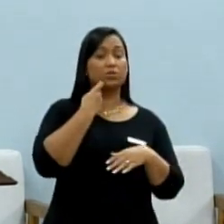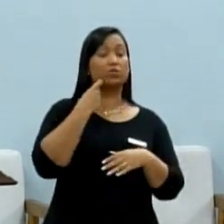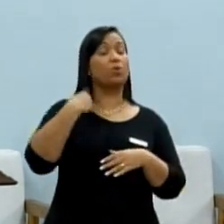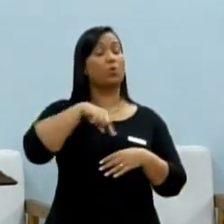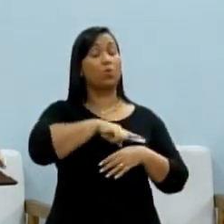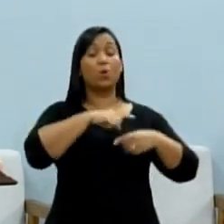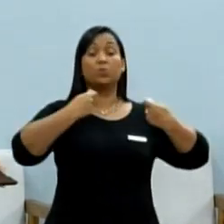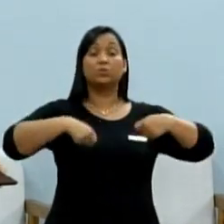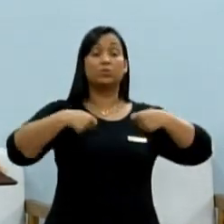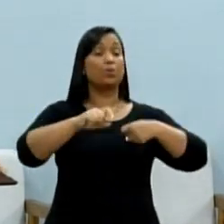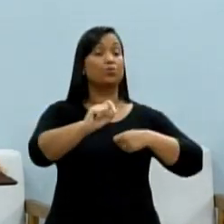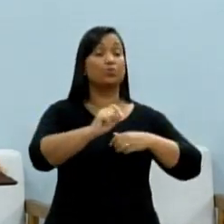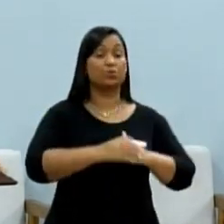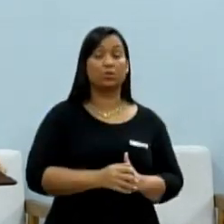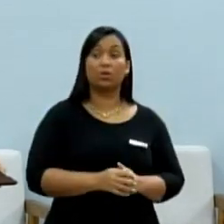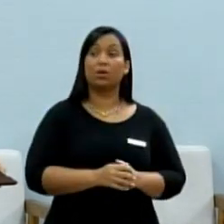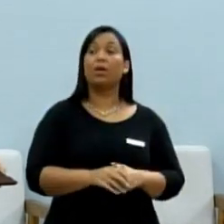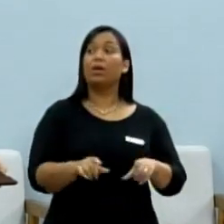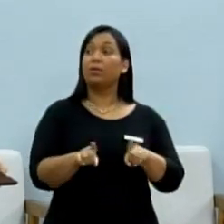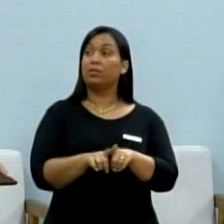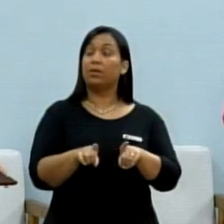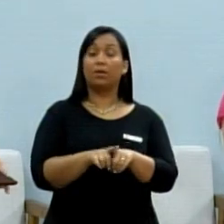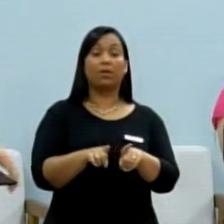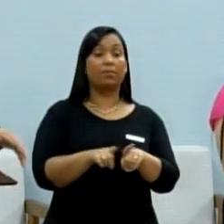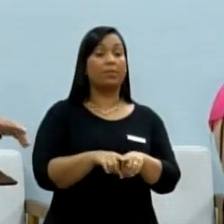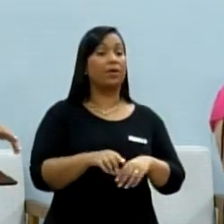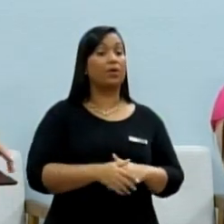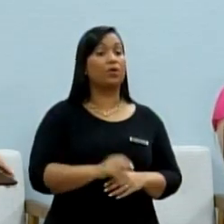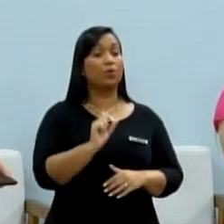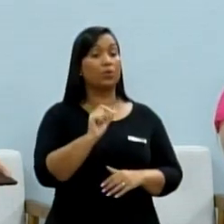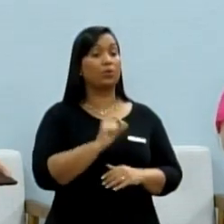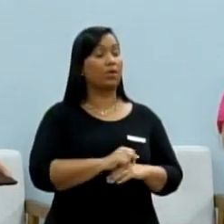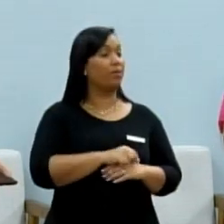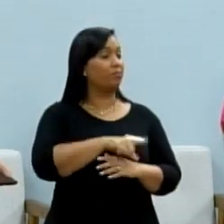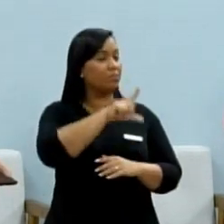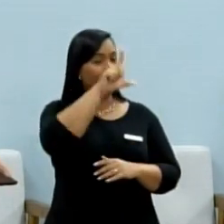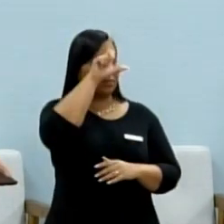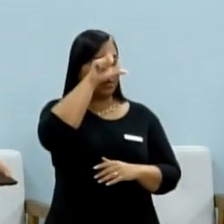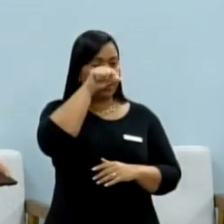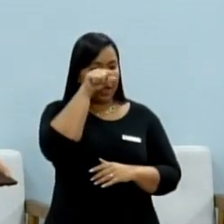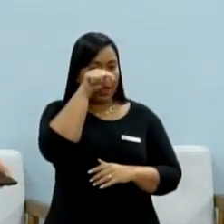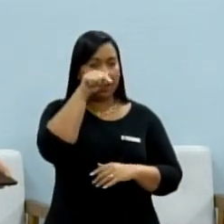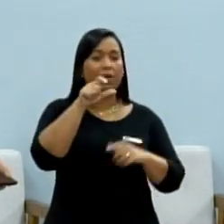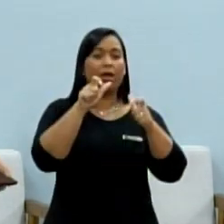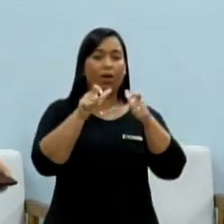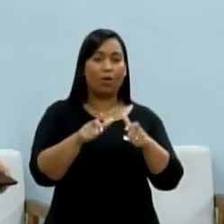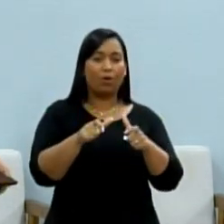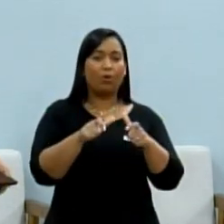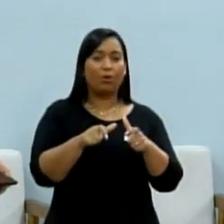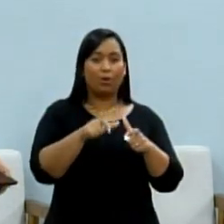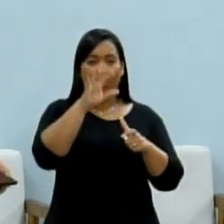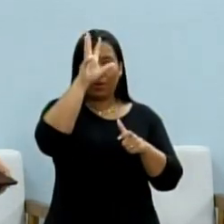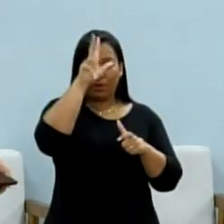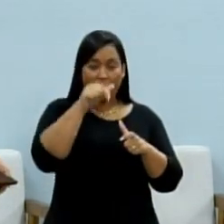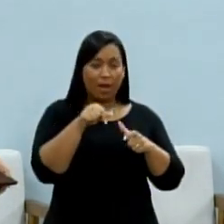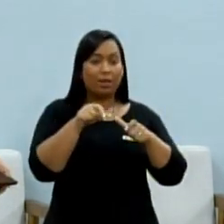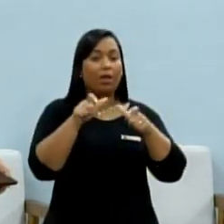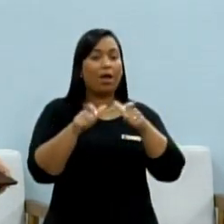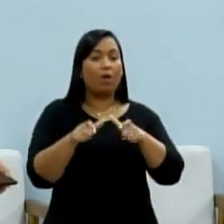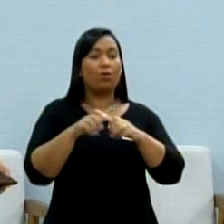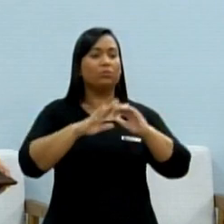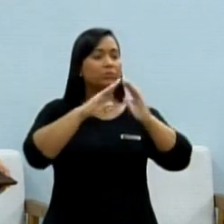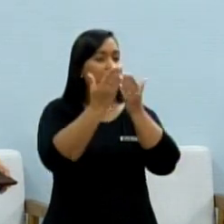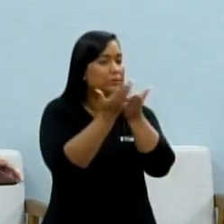colocar até galinha de Angola aí nas escolinhas aí e colocar nas